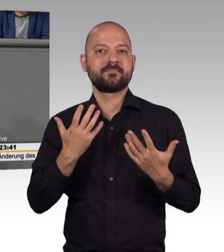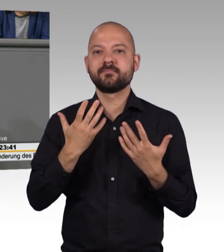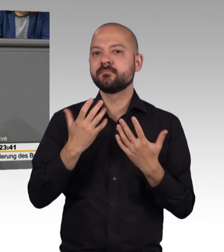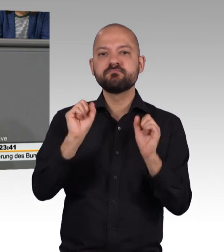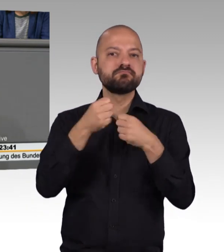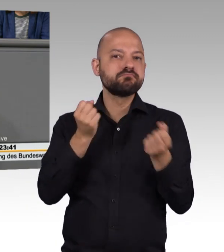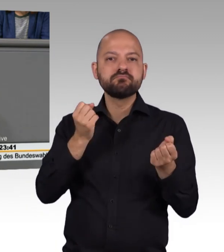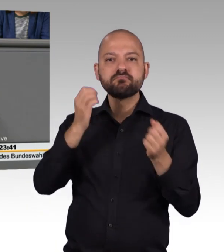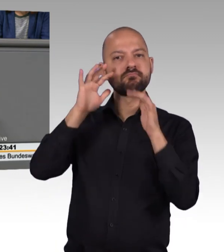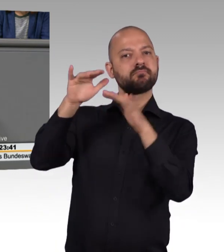teilhaben.